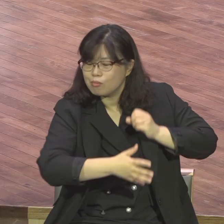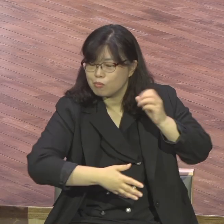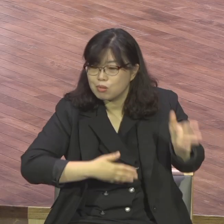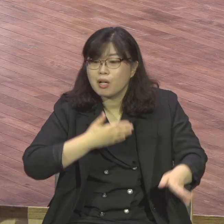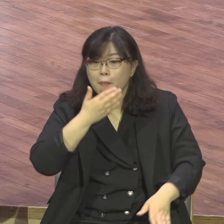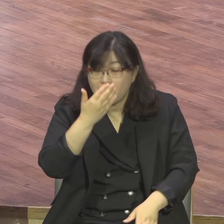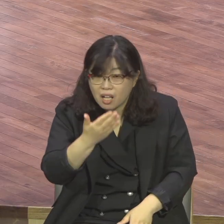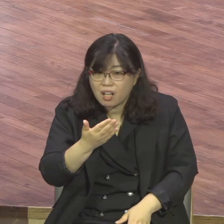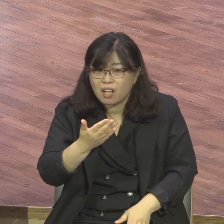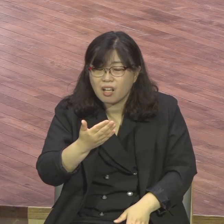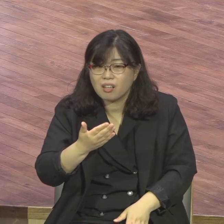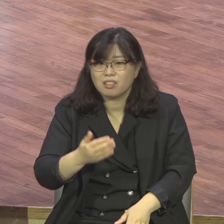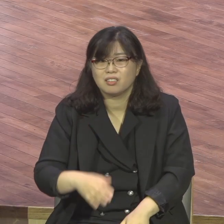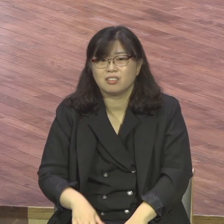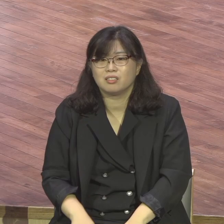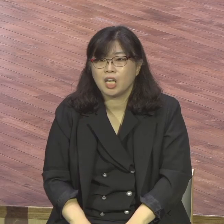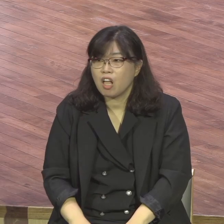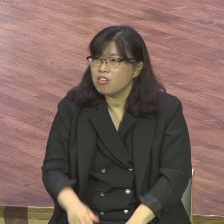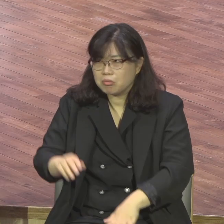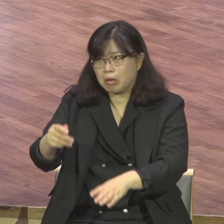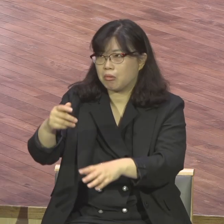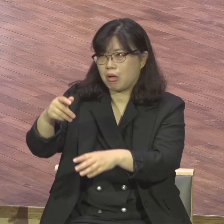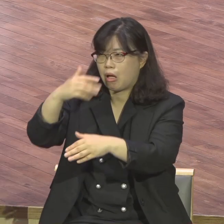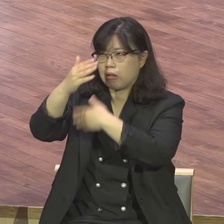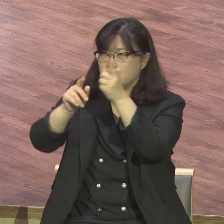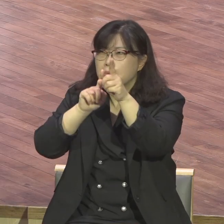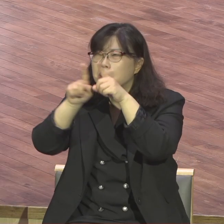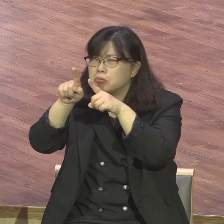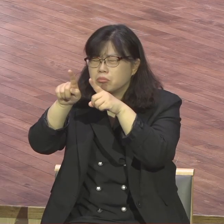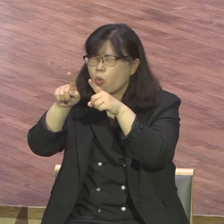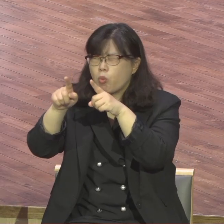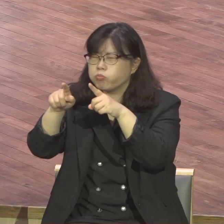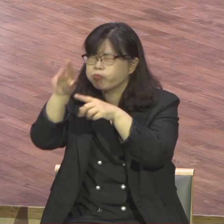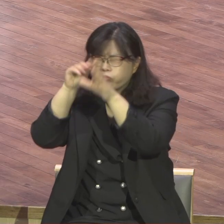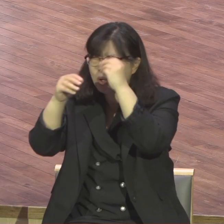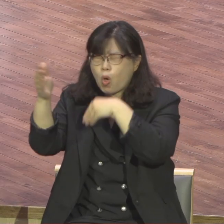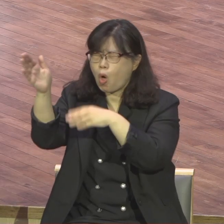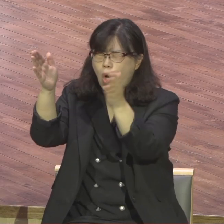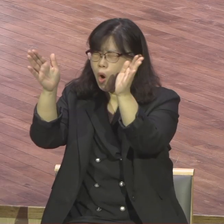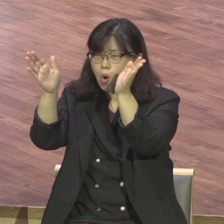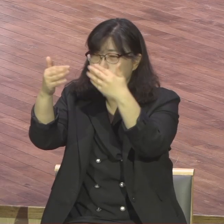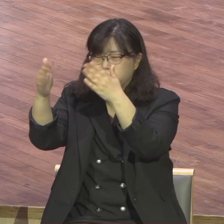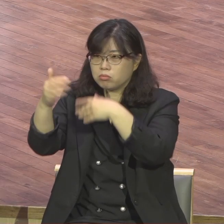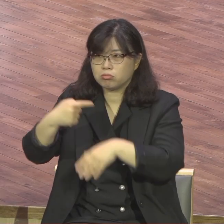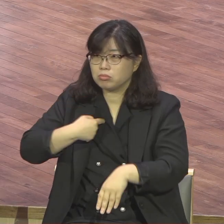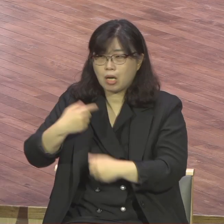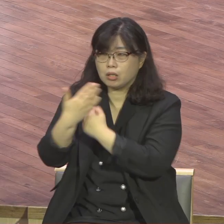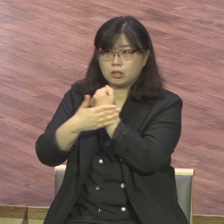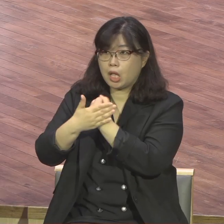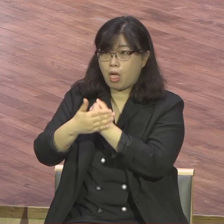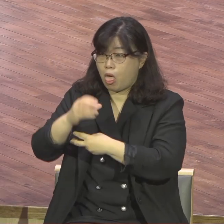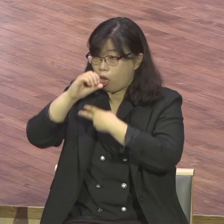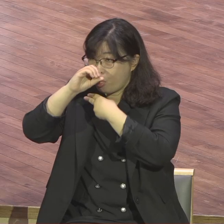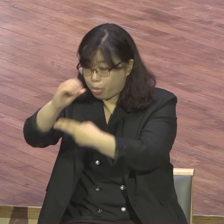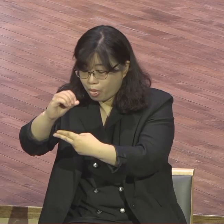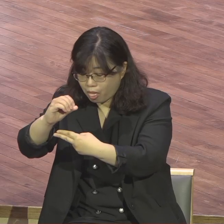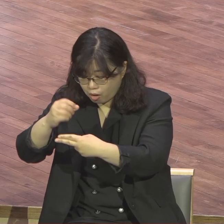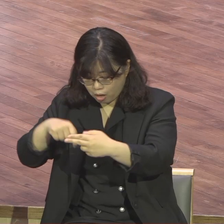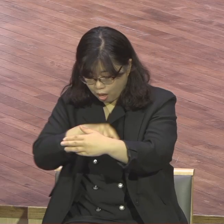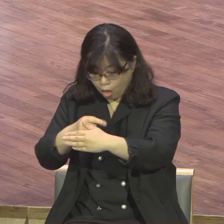소설 같은 소리지 나하고 아무 상관없지 은혜를 못 받았다는 증거예요